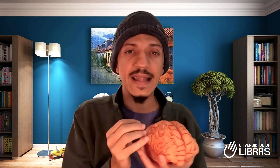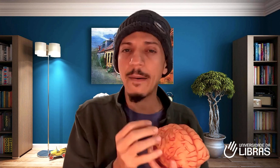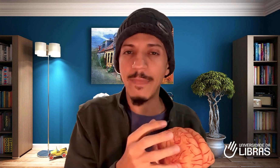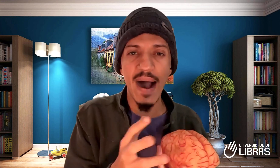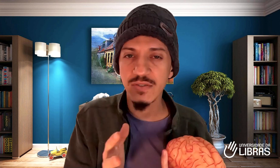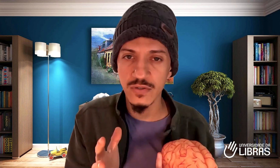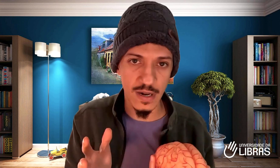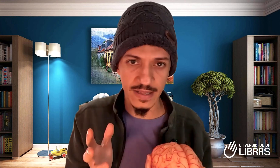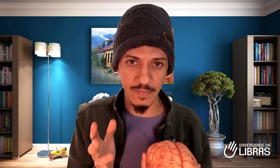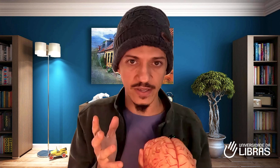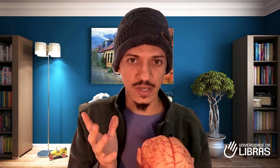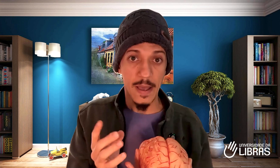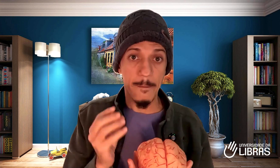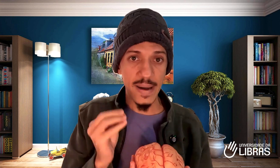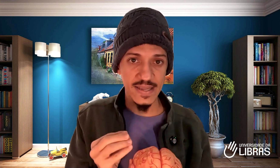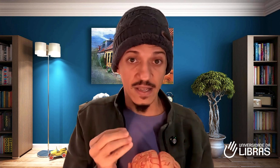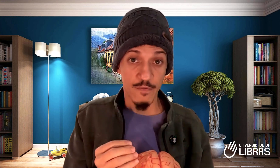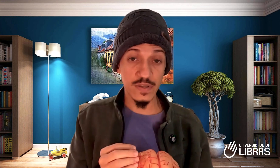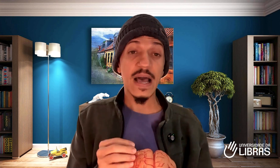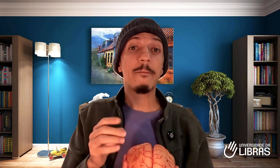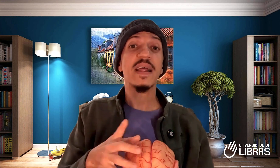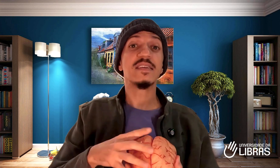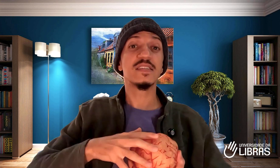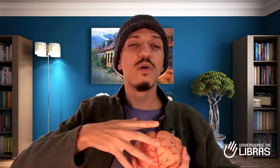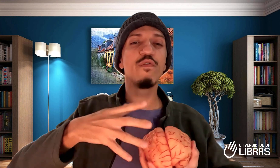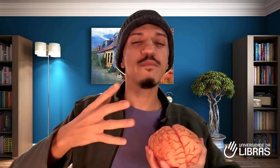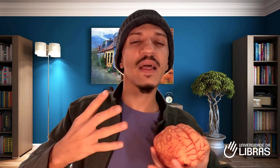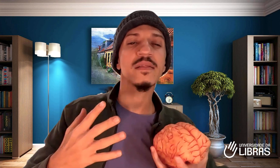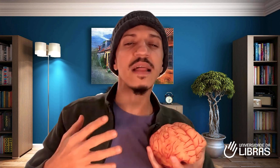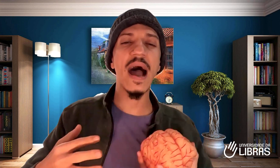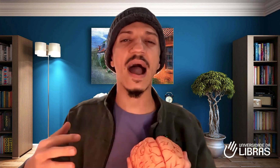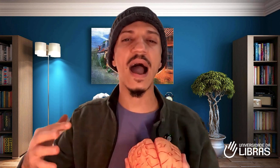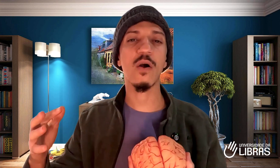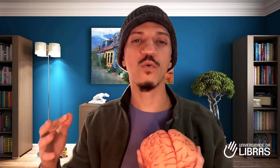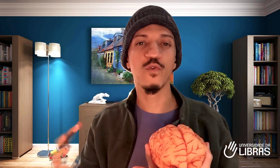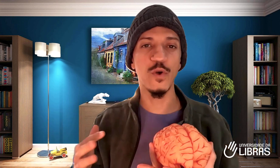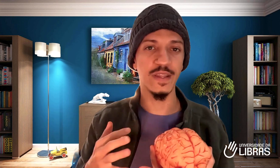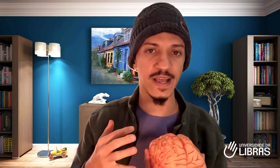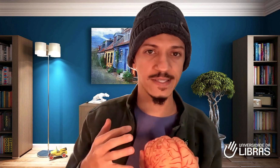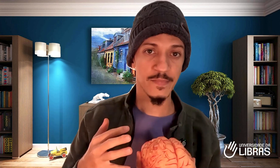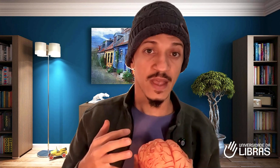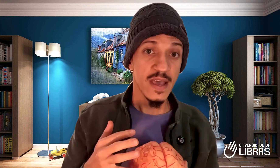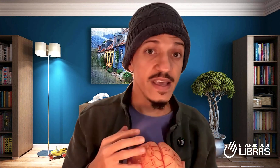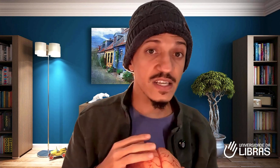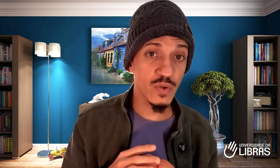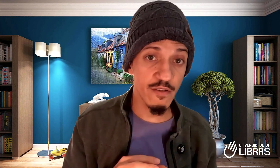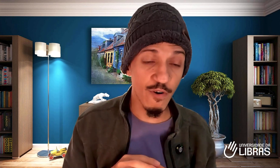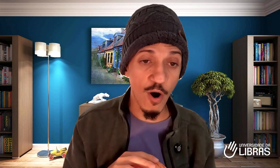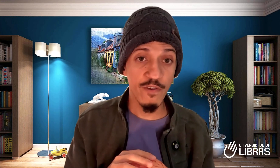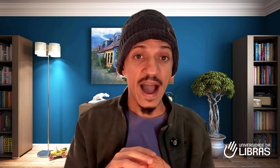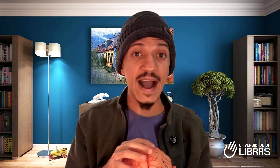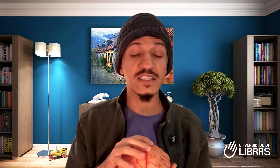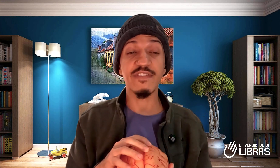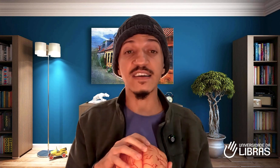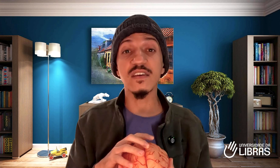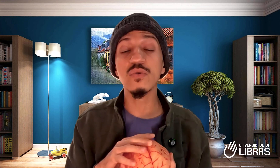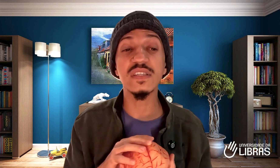passo isoladamente, mas você aprende a se movimentar com fluidez. E isso envolve a ativação dos seus